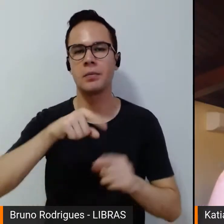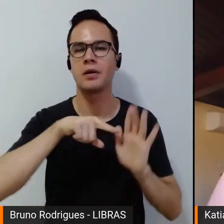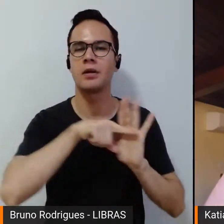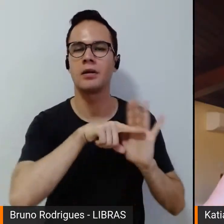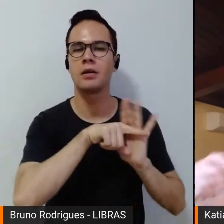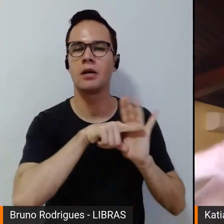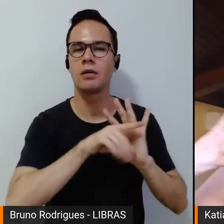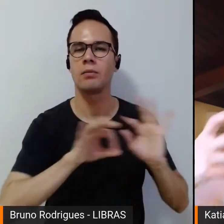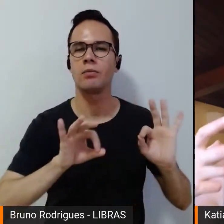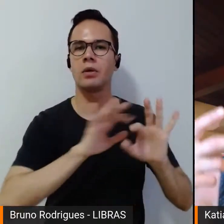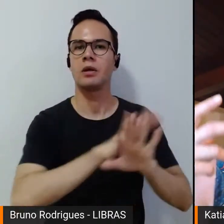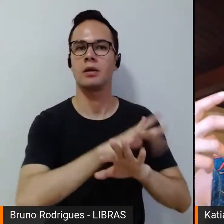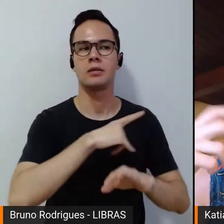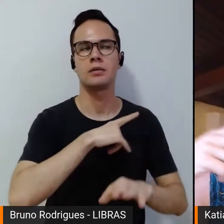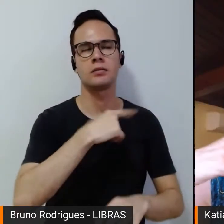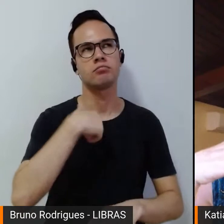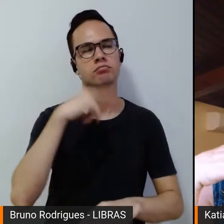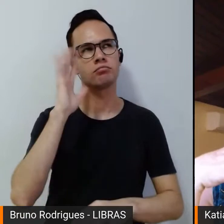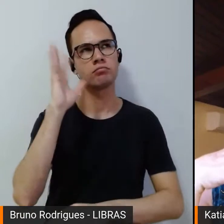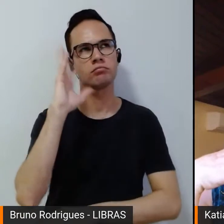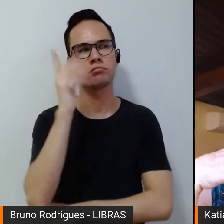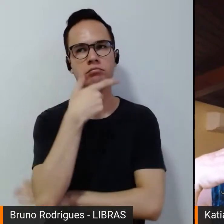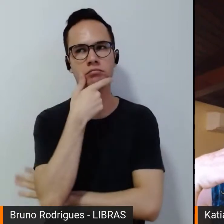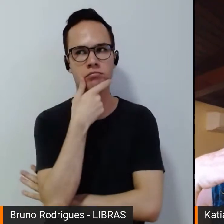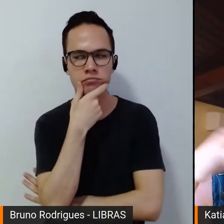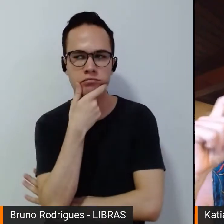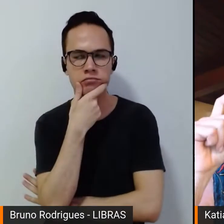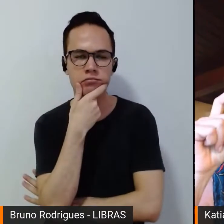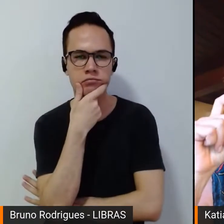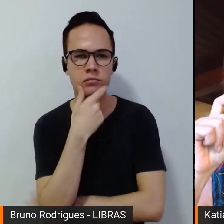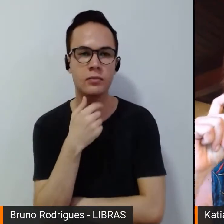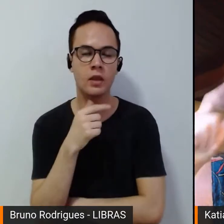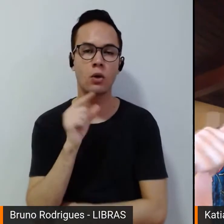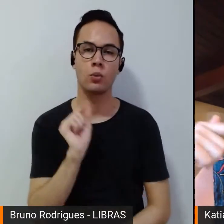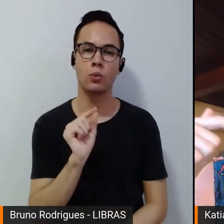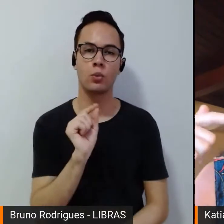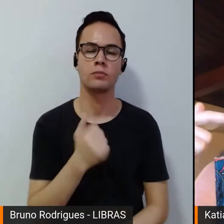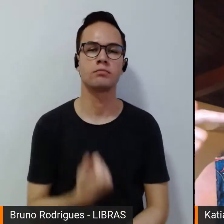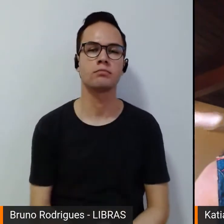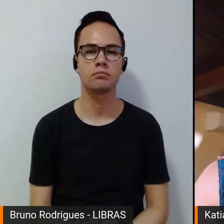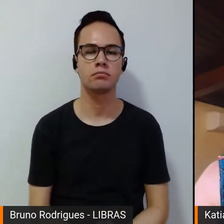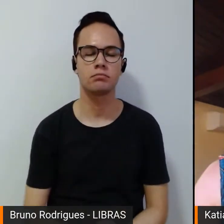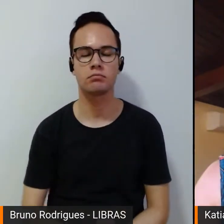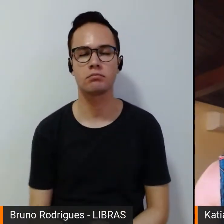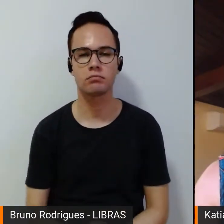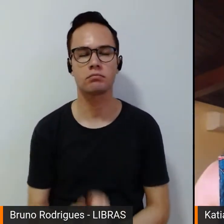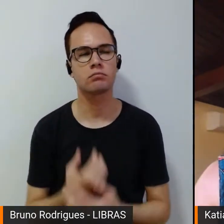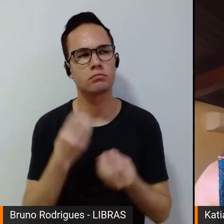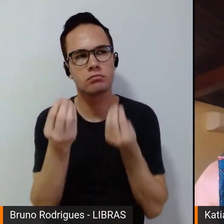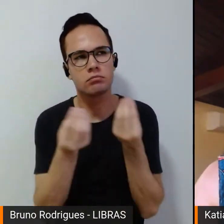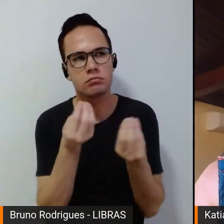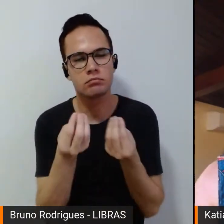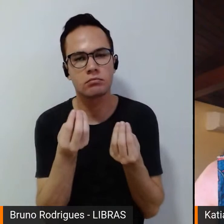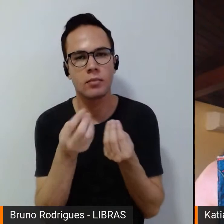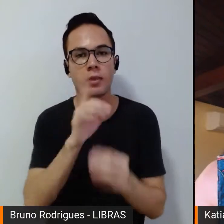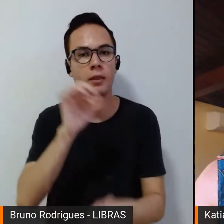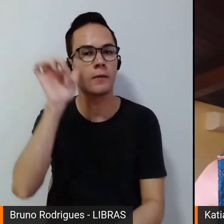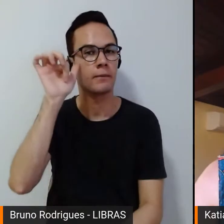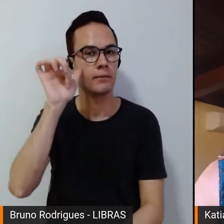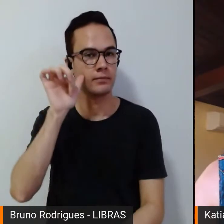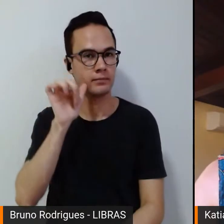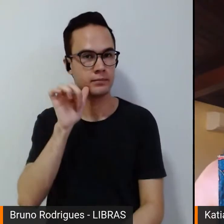surge para mim a questão de que como podia as mulheres